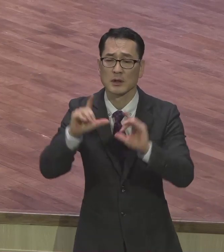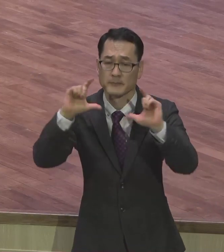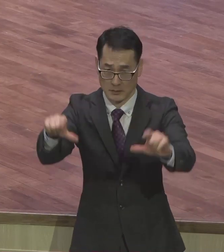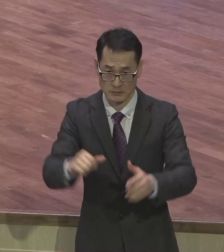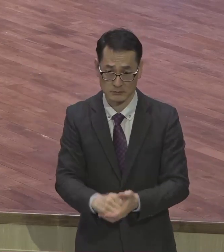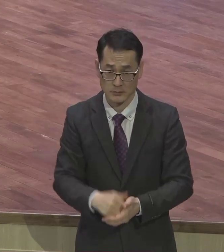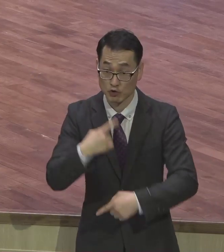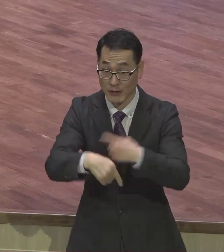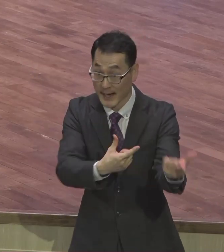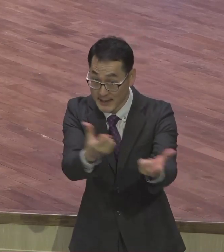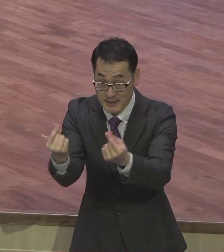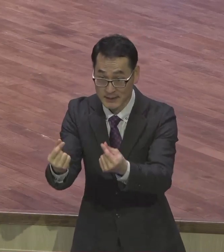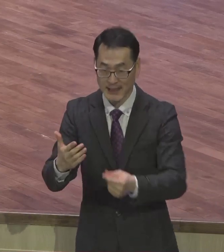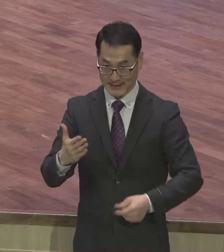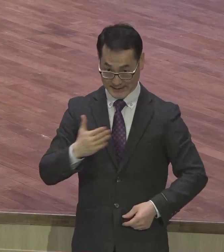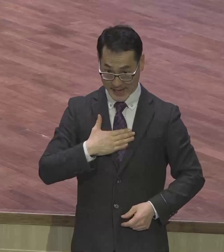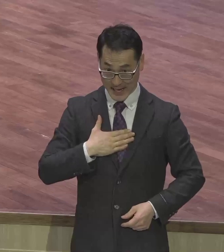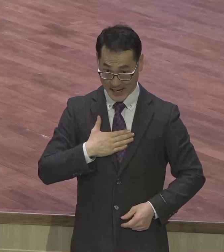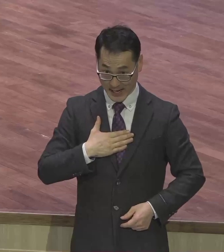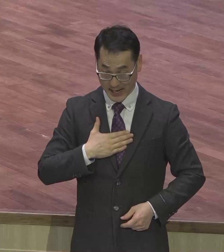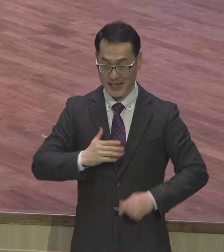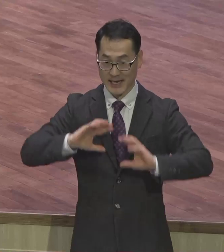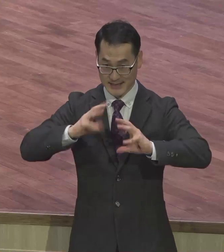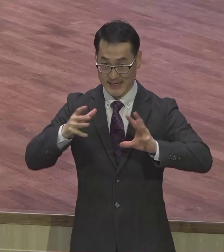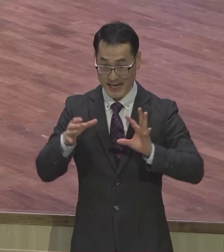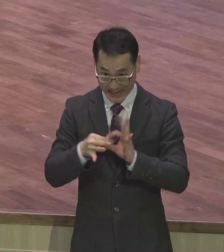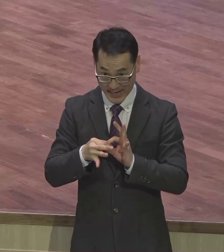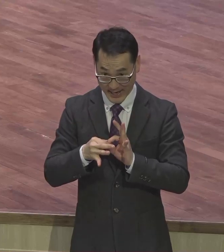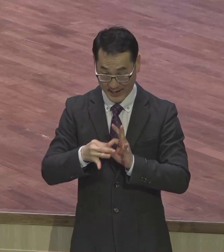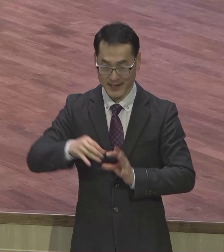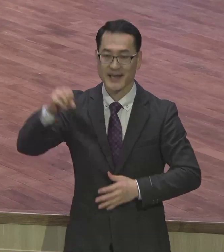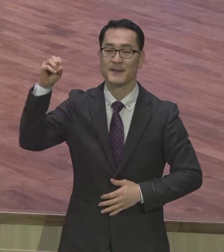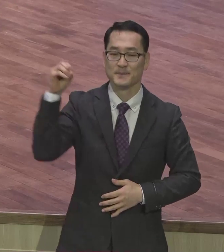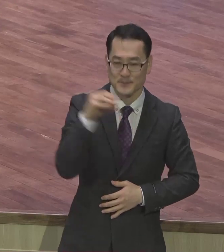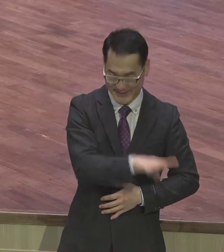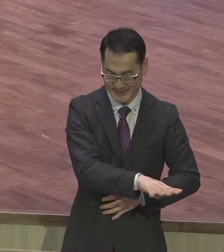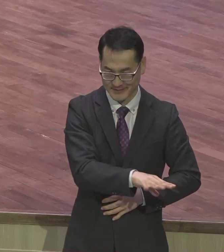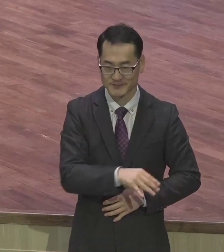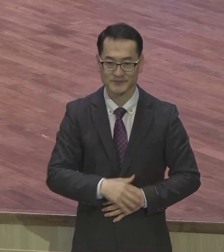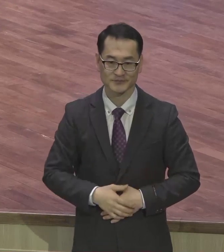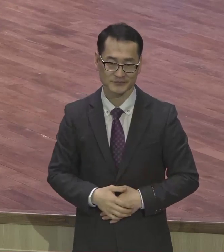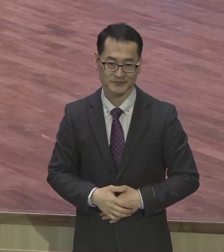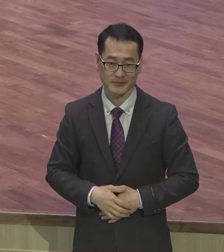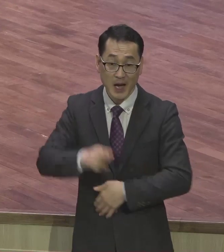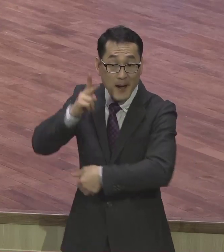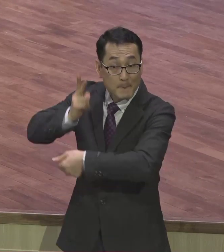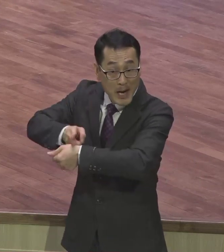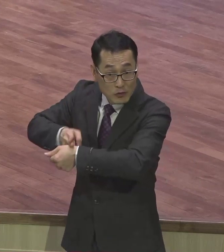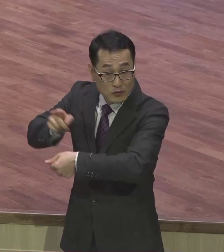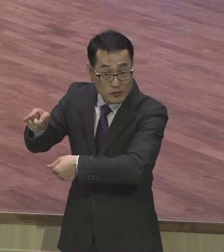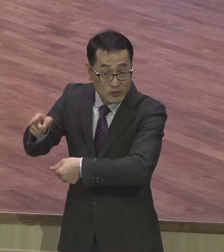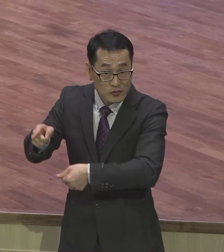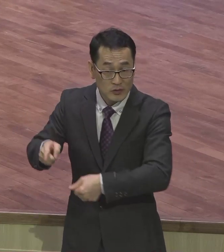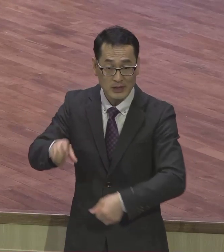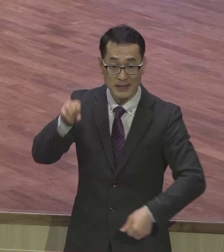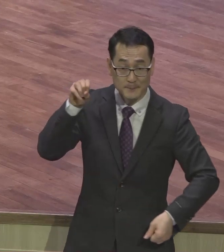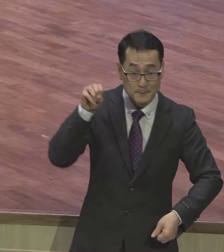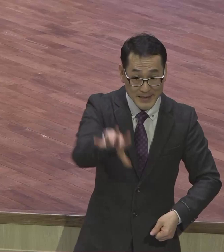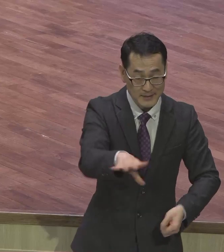세상의 빛이다. 바울은 우리가 어떻게 빛을 바라는 삶을